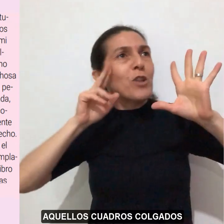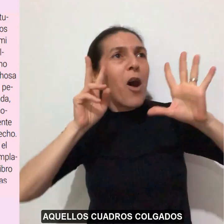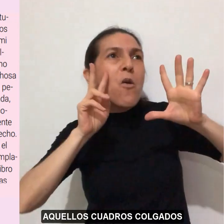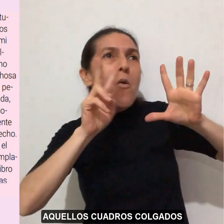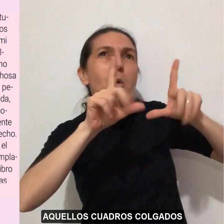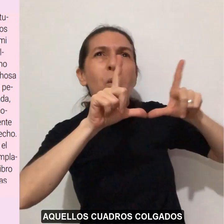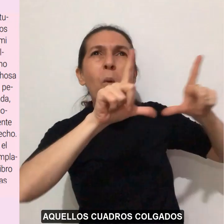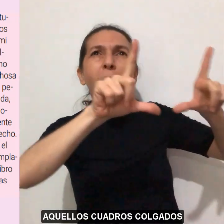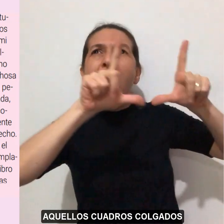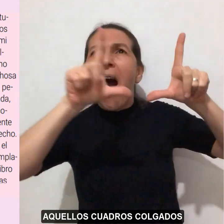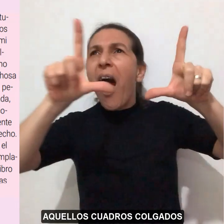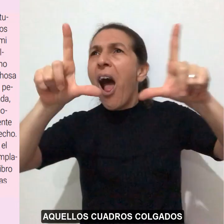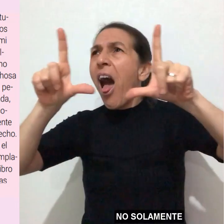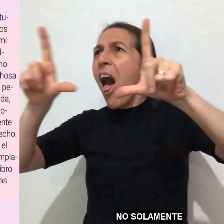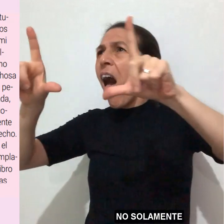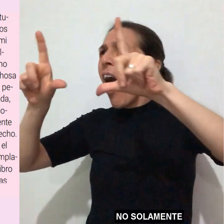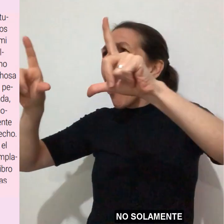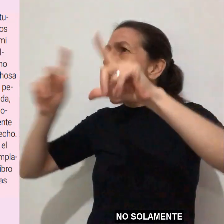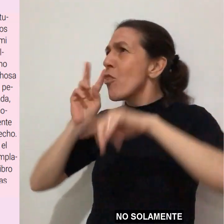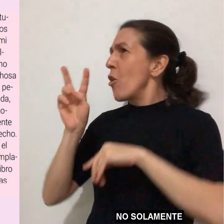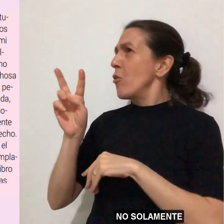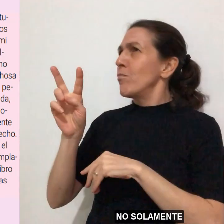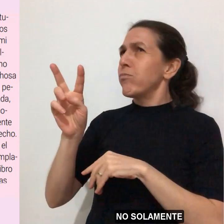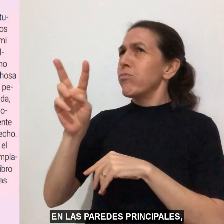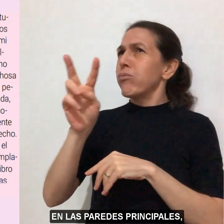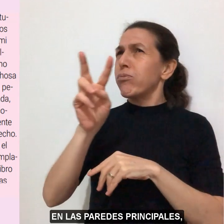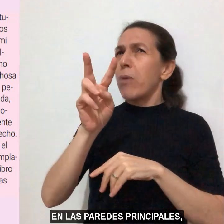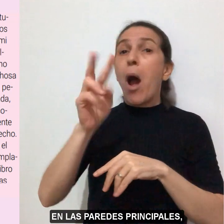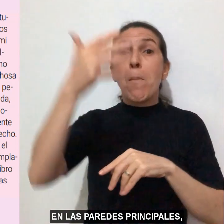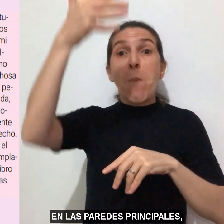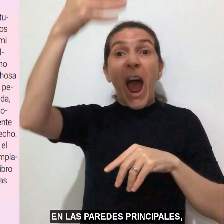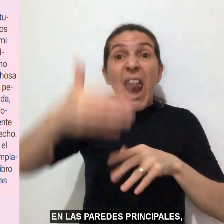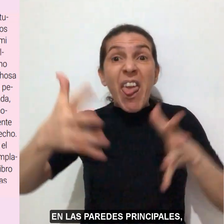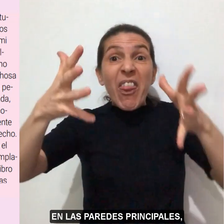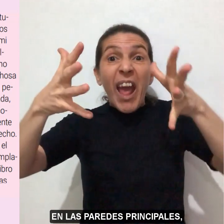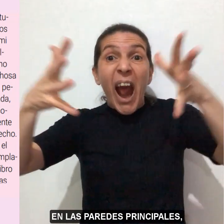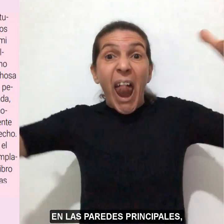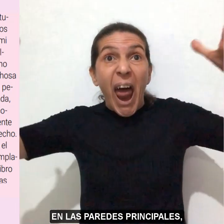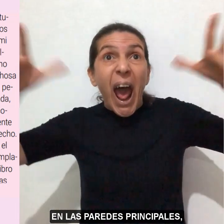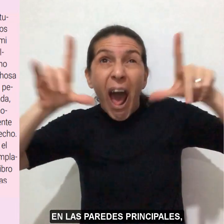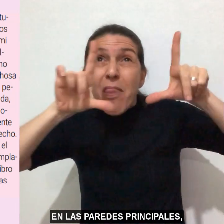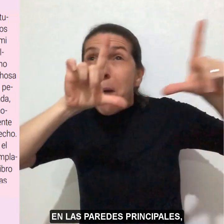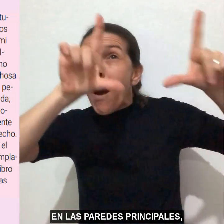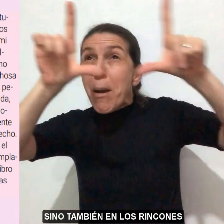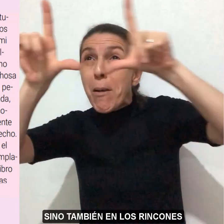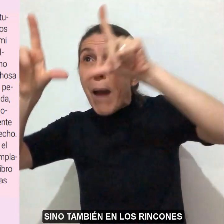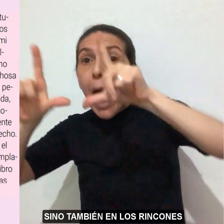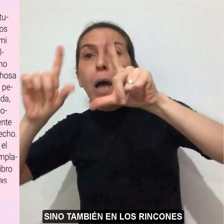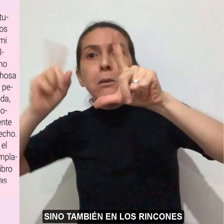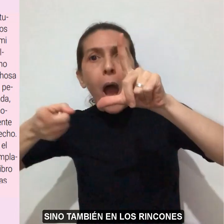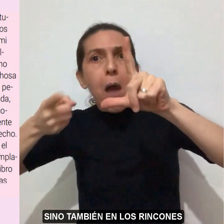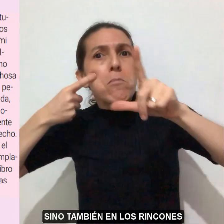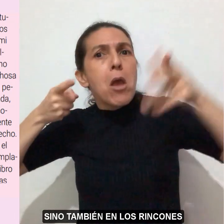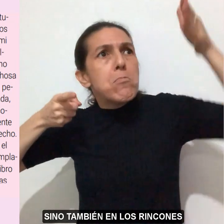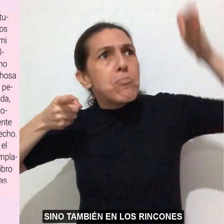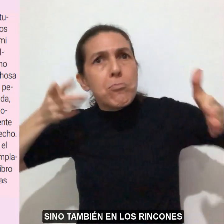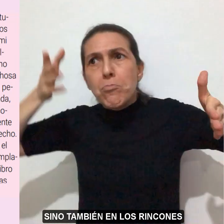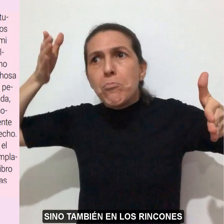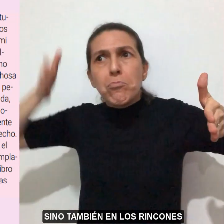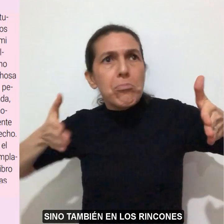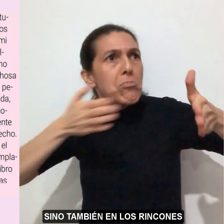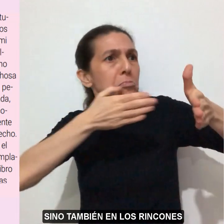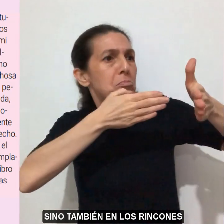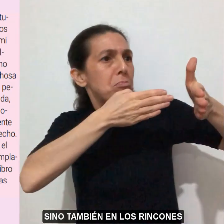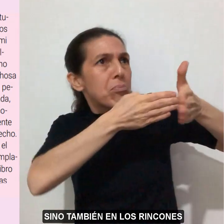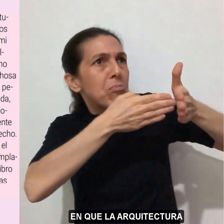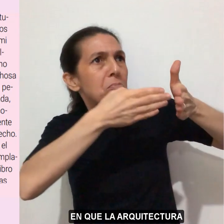aquellos cuadros colgados no solamente en las paredes principales, sino también en los